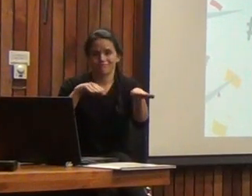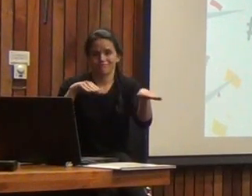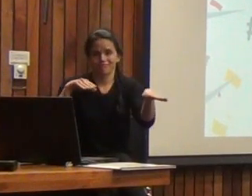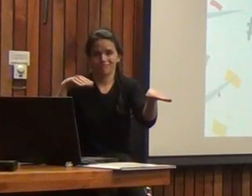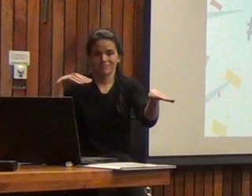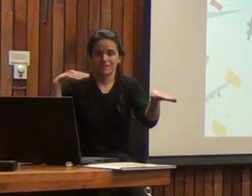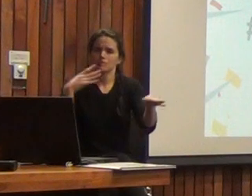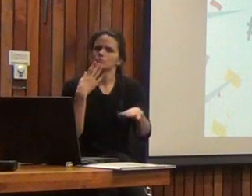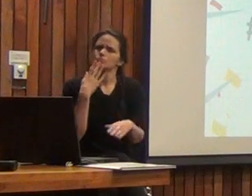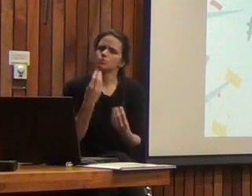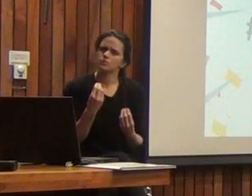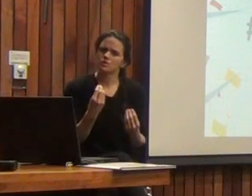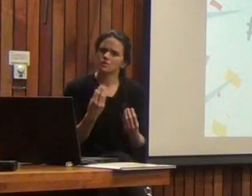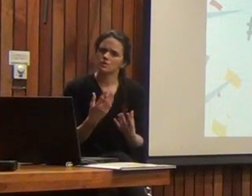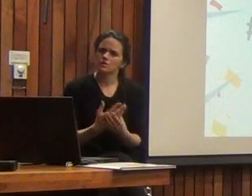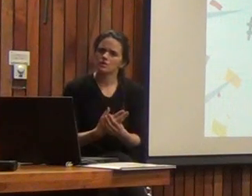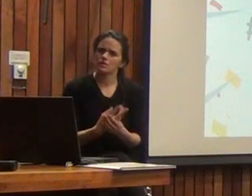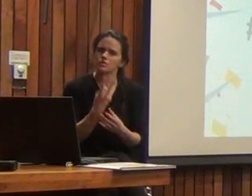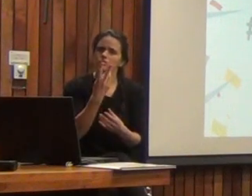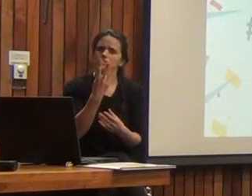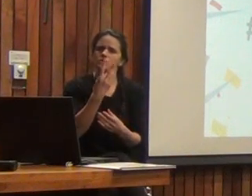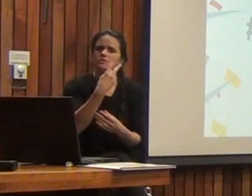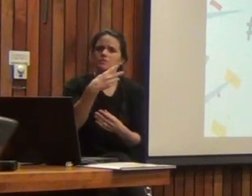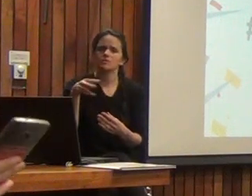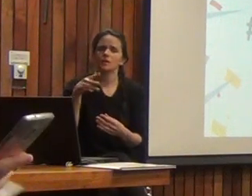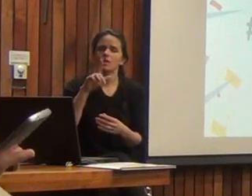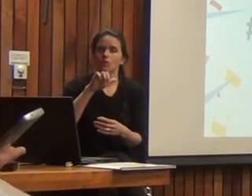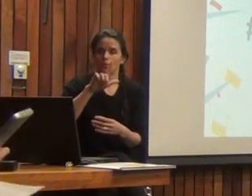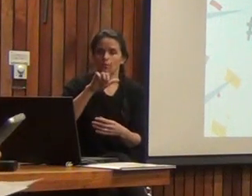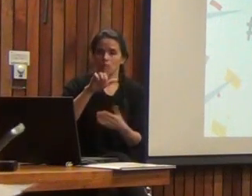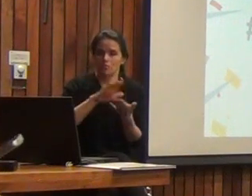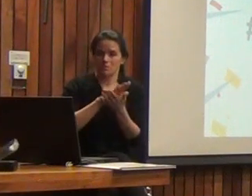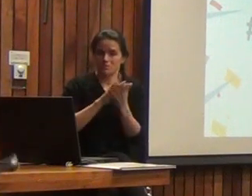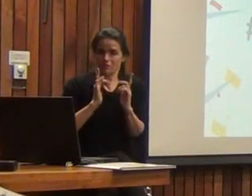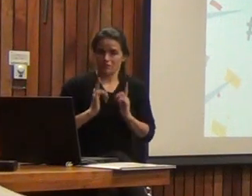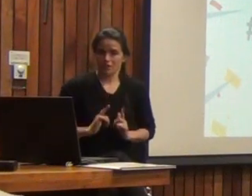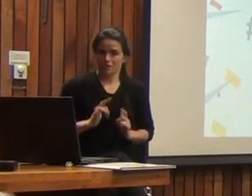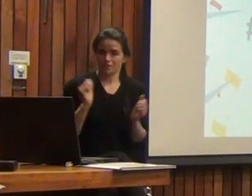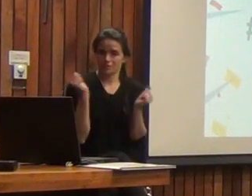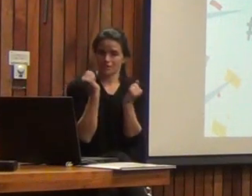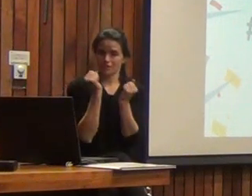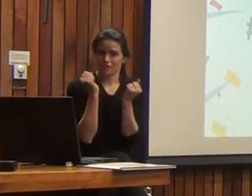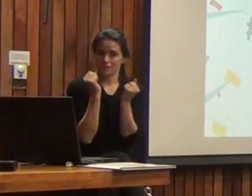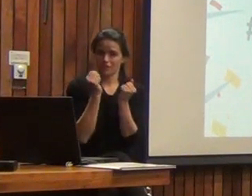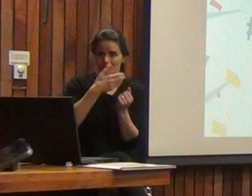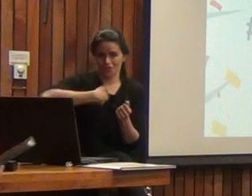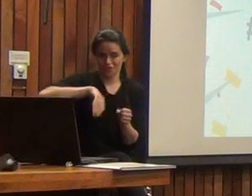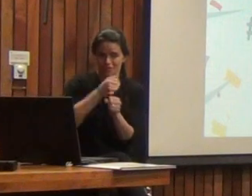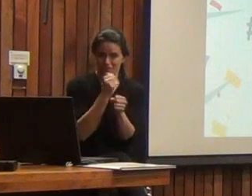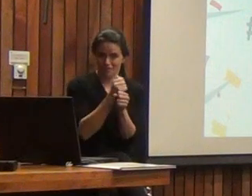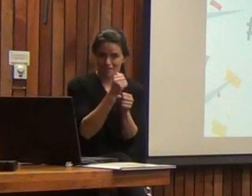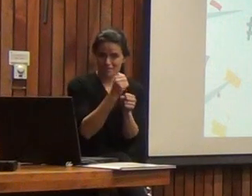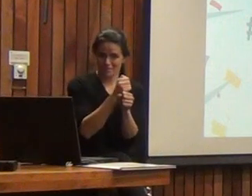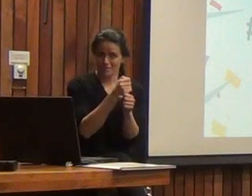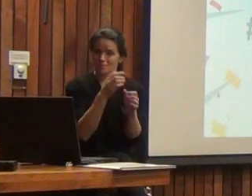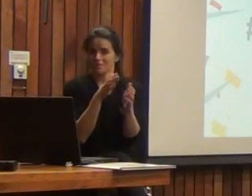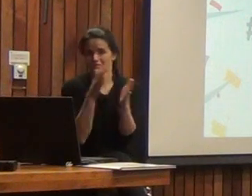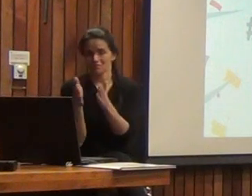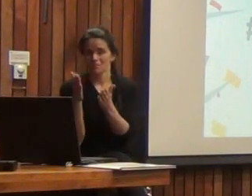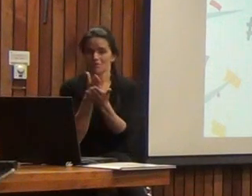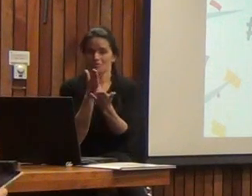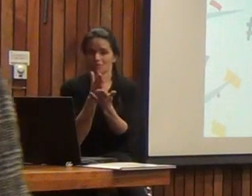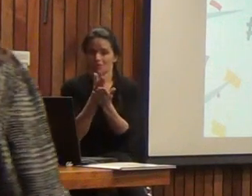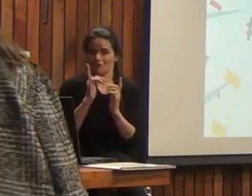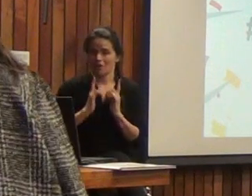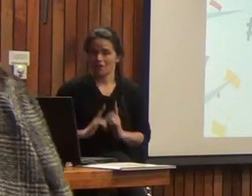ve reflejado porque las dos o tres semanas de julio que hay vacaciones, mientras el resto o la mayoría seguimos trabajando, el tráfico disminuye.